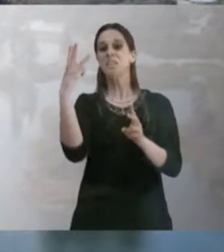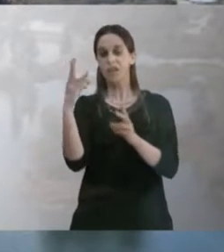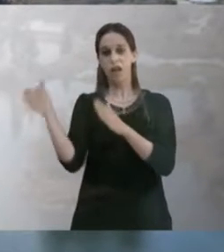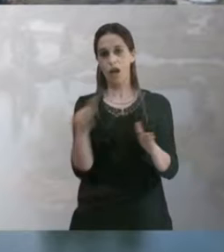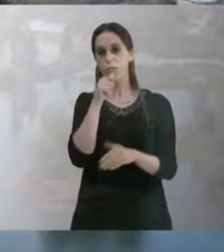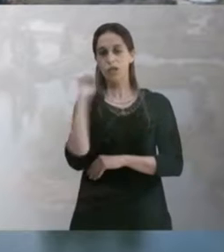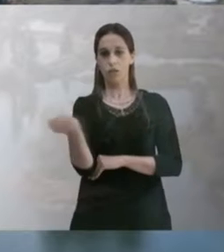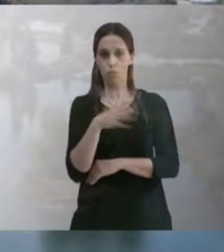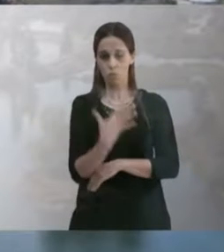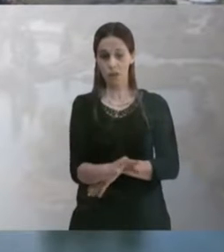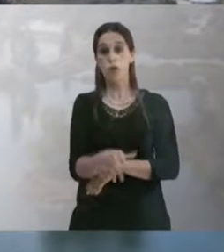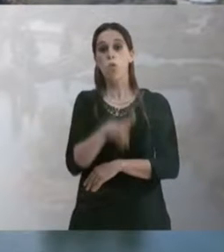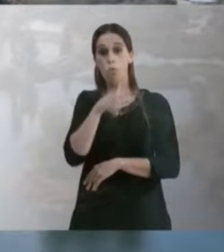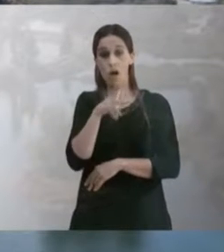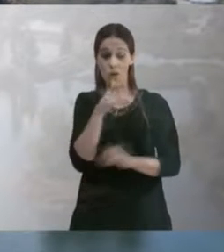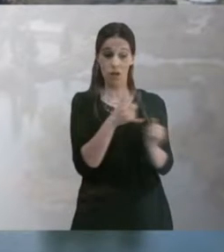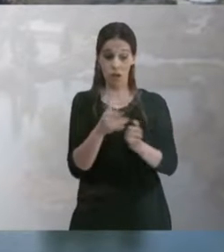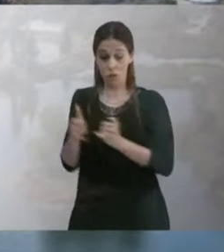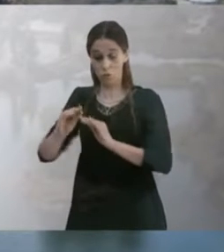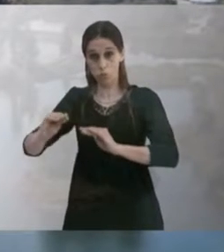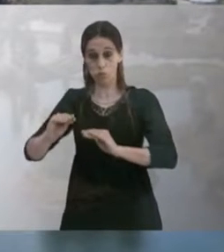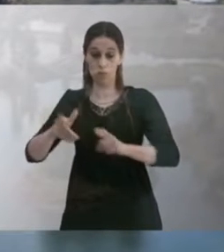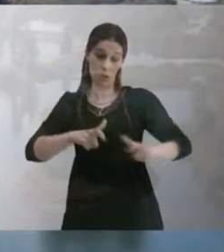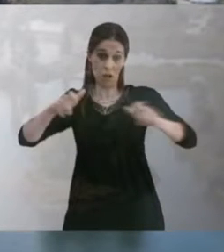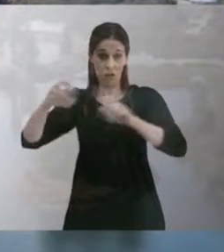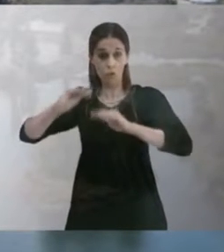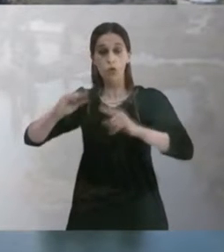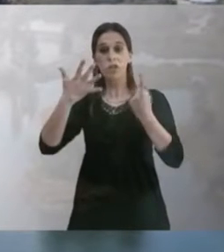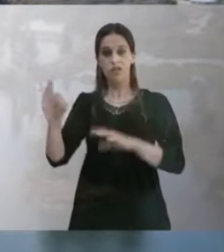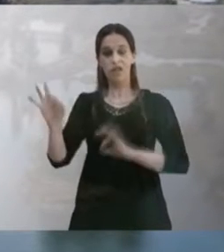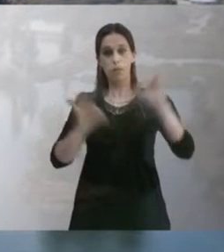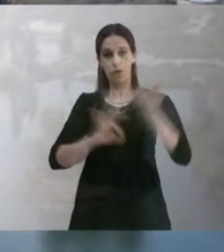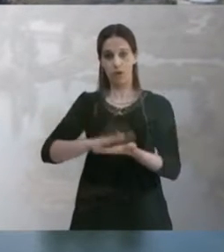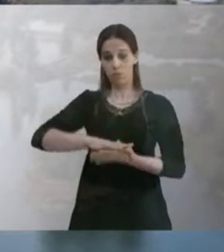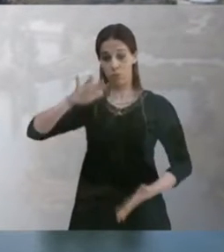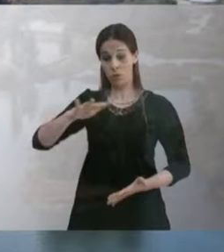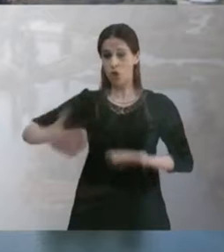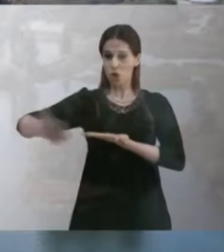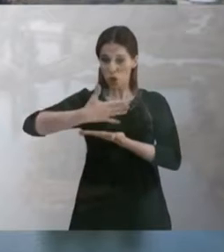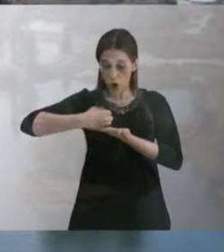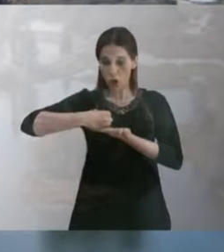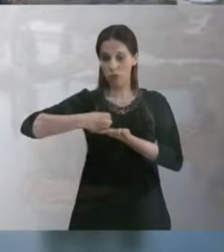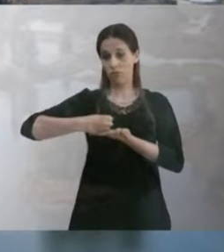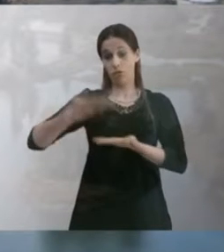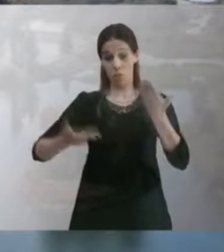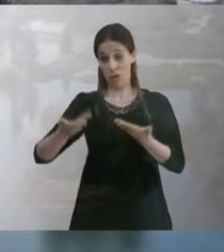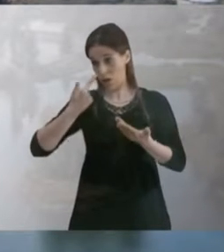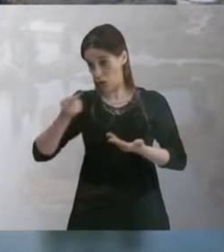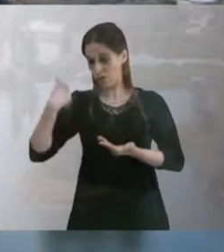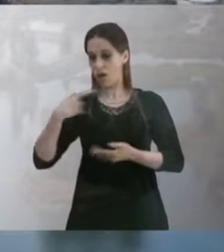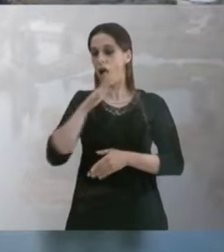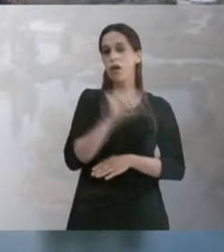...para tres campañas de riego... ...en Huelva el Chanza y el Andévalo se encuentran al 60%... ...en Todos más el doble que el año